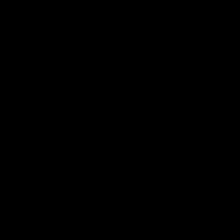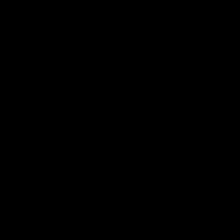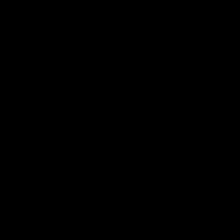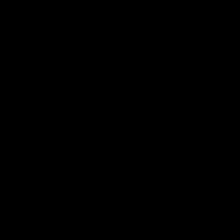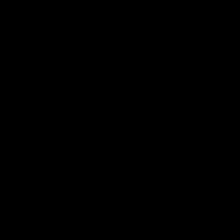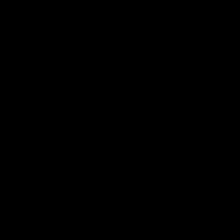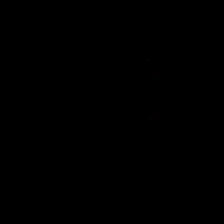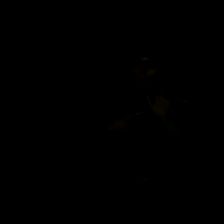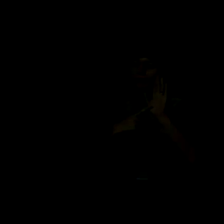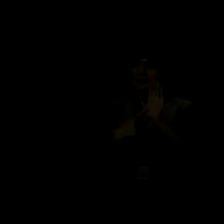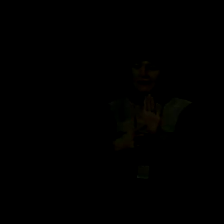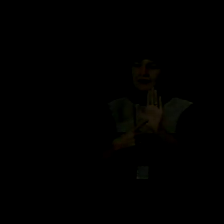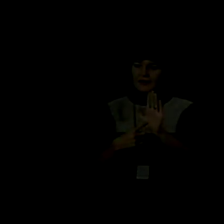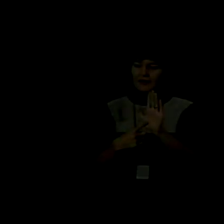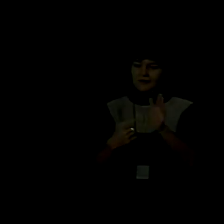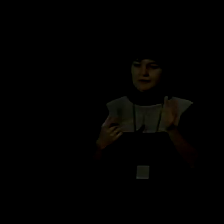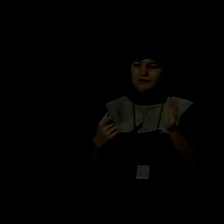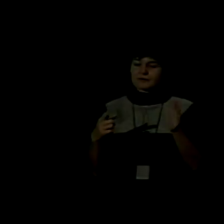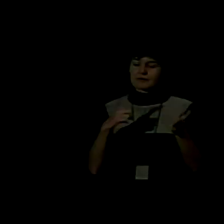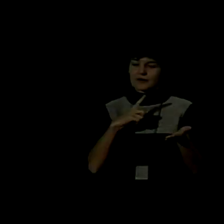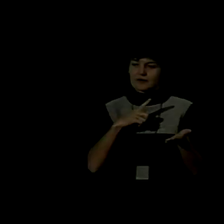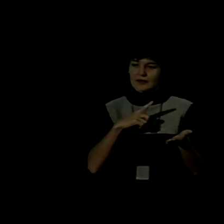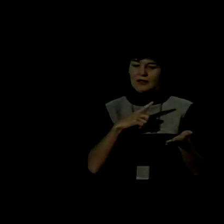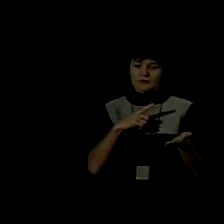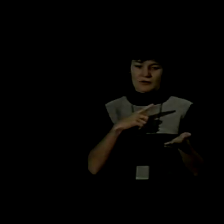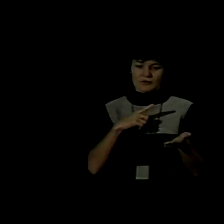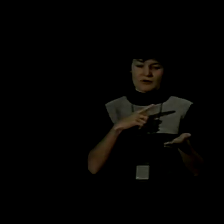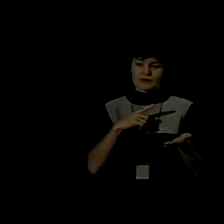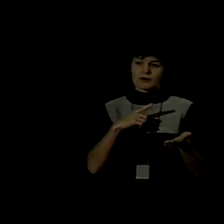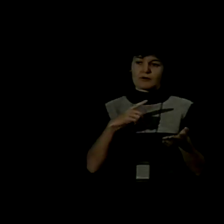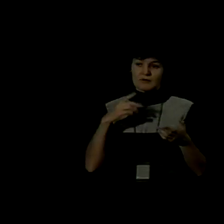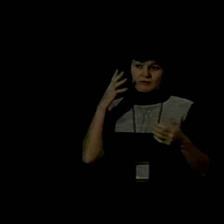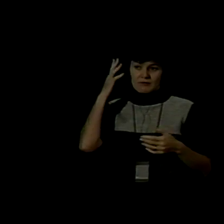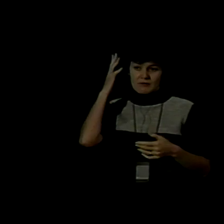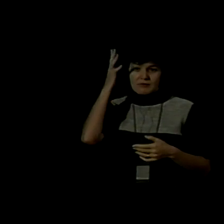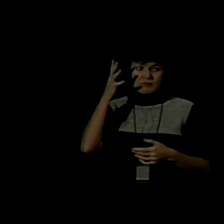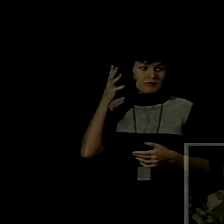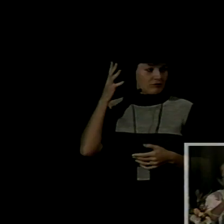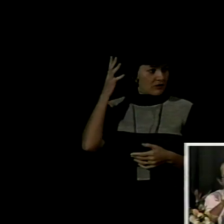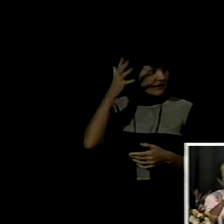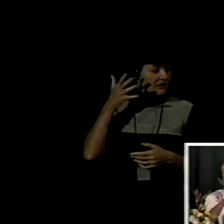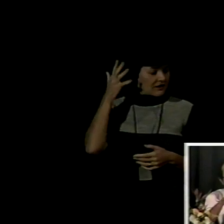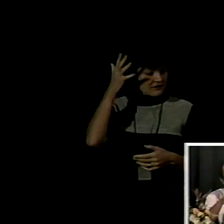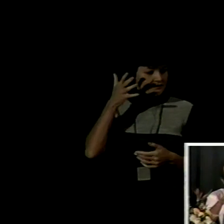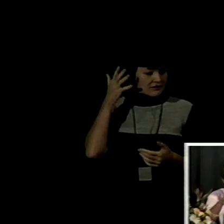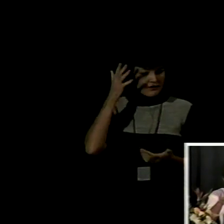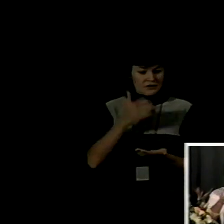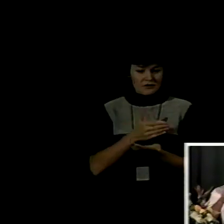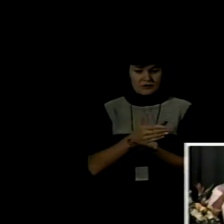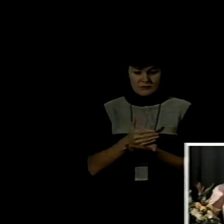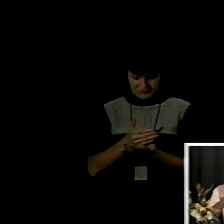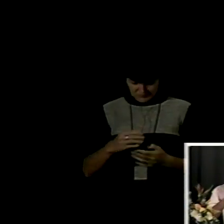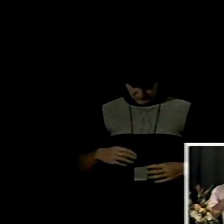We have a panel sumamente nutrido, con nueve participantes.